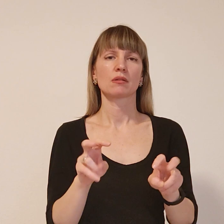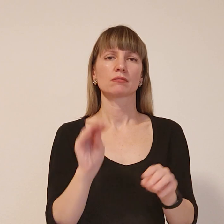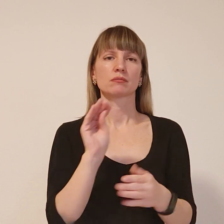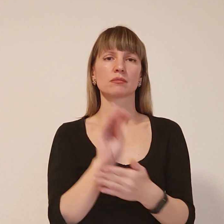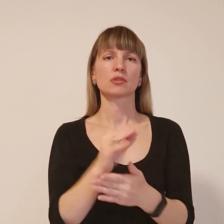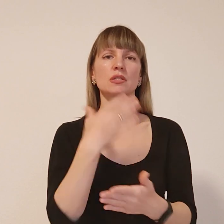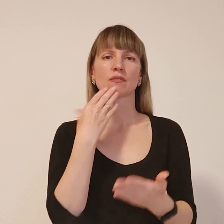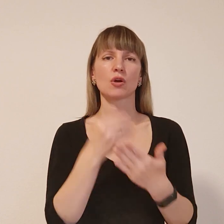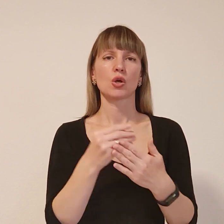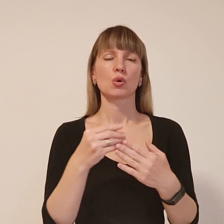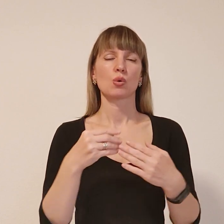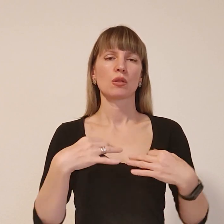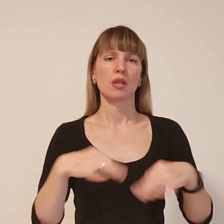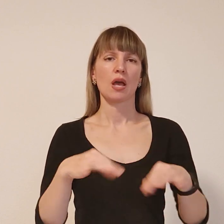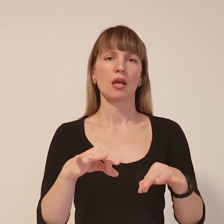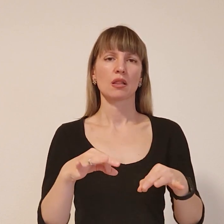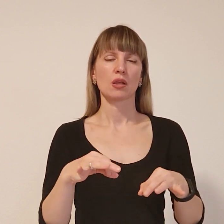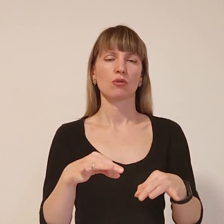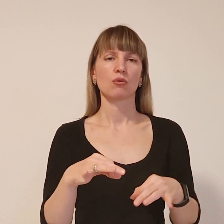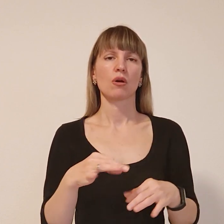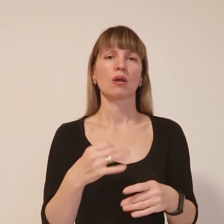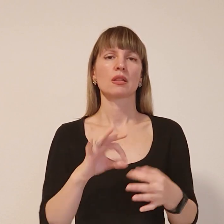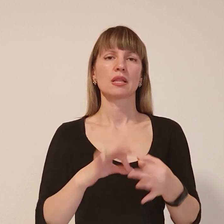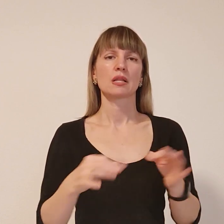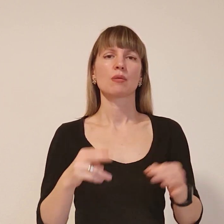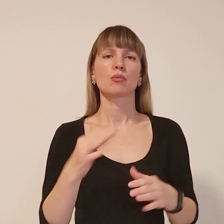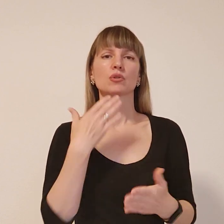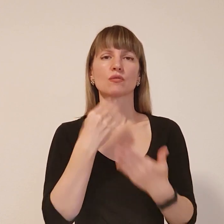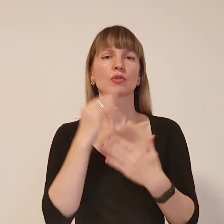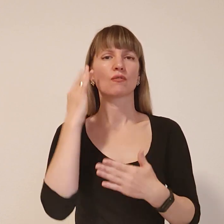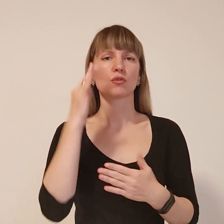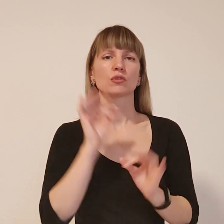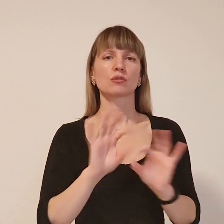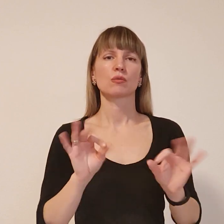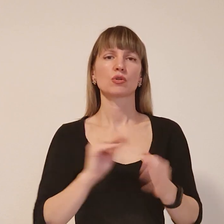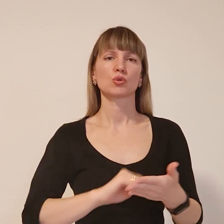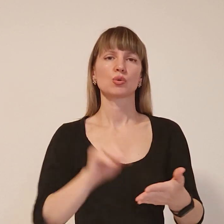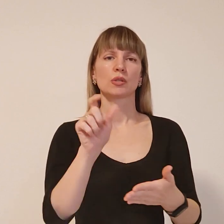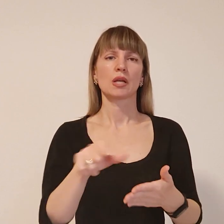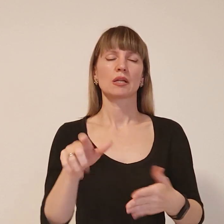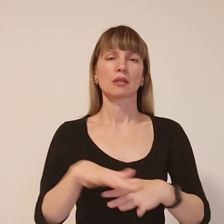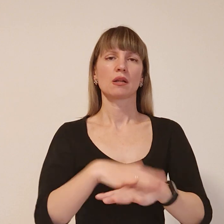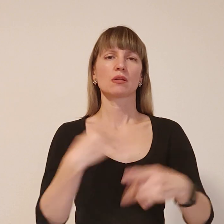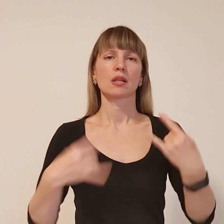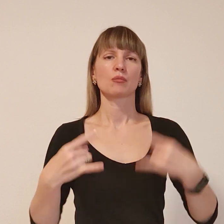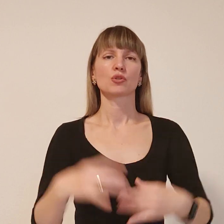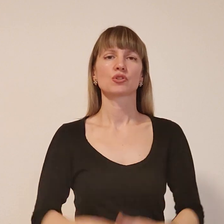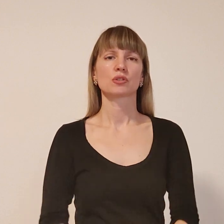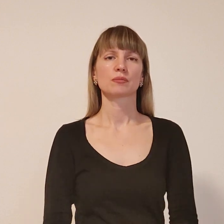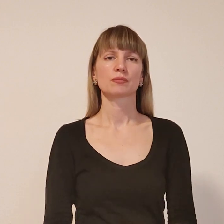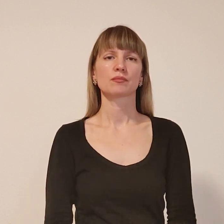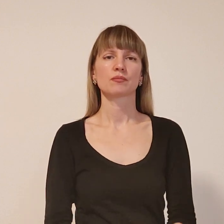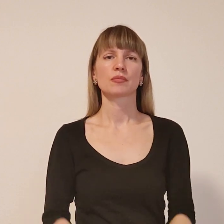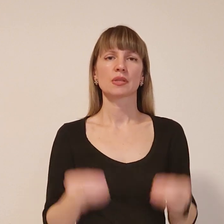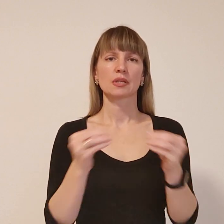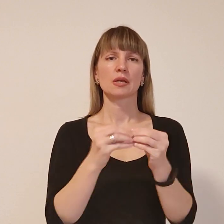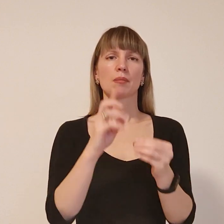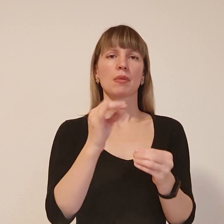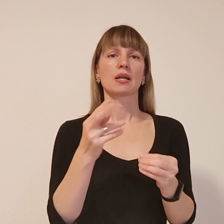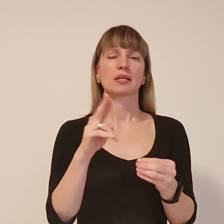техніку. Детальніше про свою творчість розповіли журналістам Суспільного. 10 березня муралістка Людмила